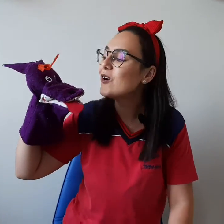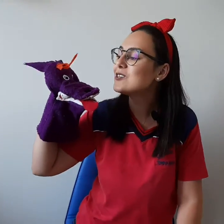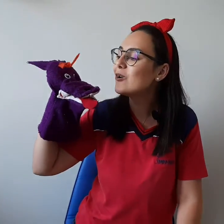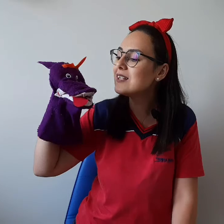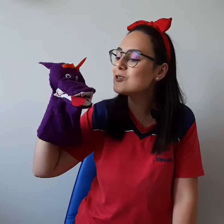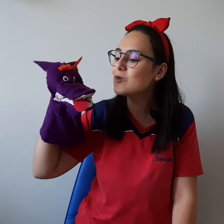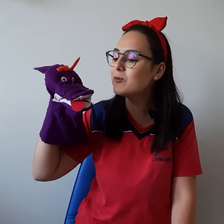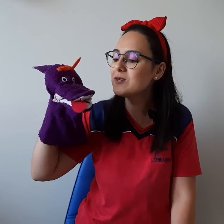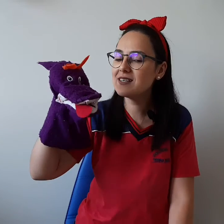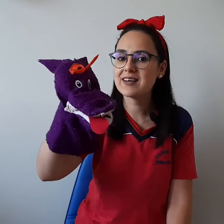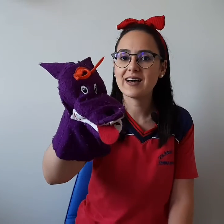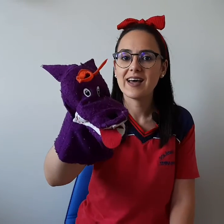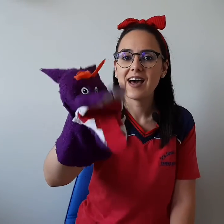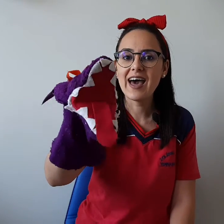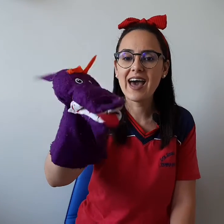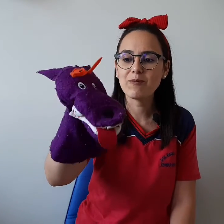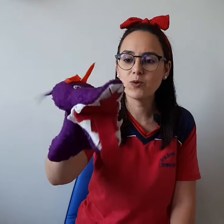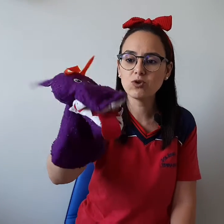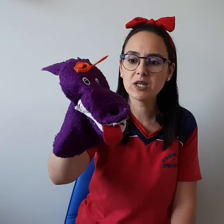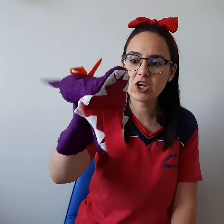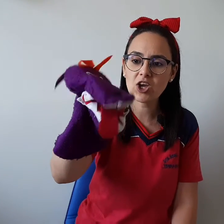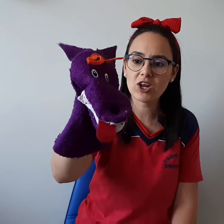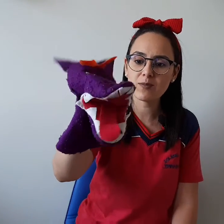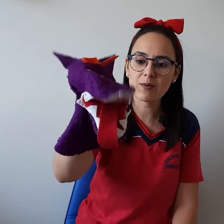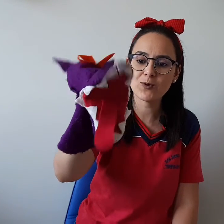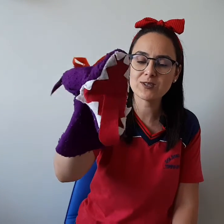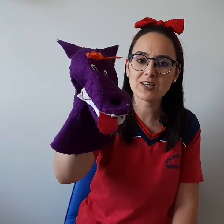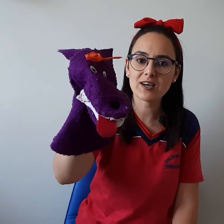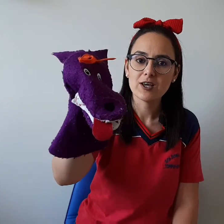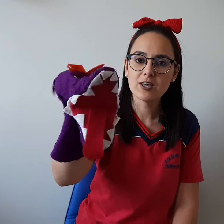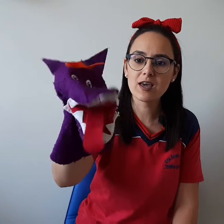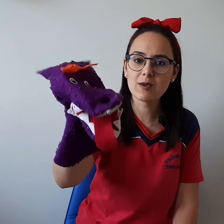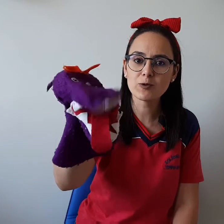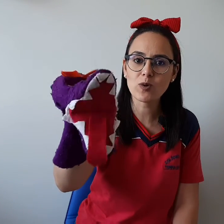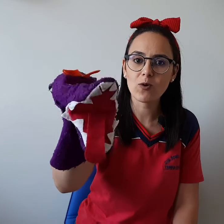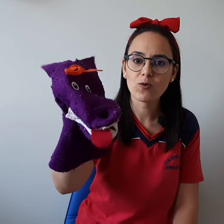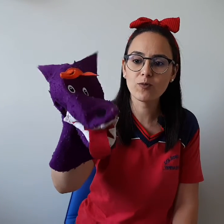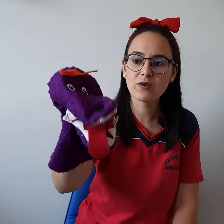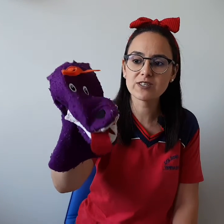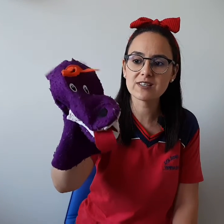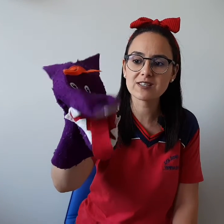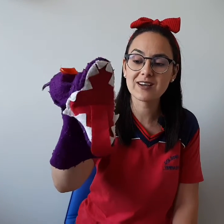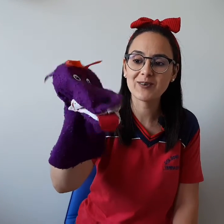Gostou da sua música? Ah, muita maneira a minha música! E aí, pessoal, como que vocês estão?